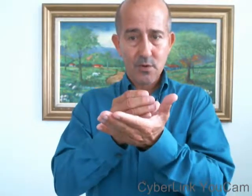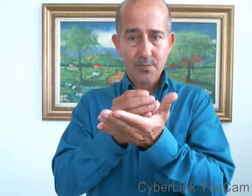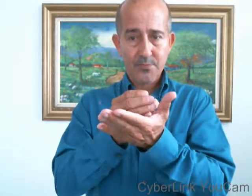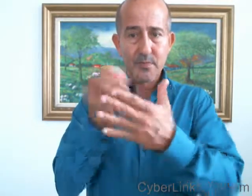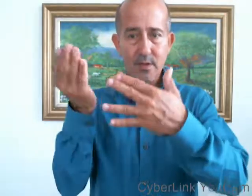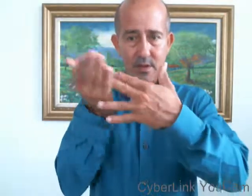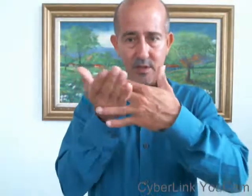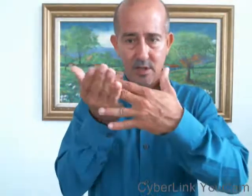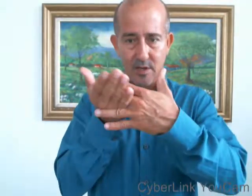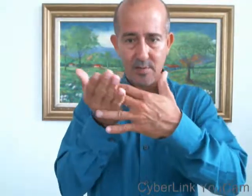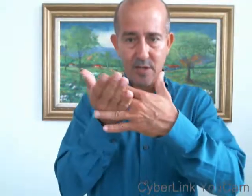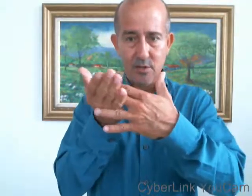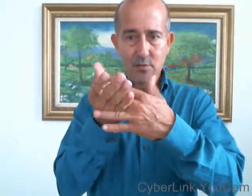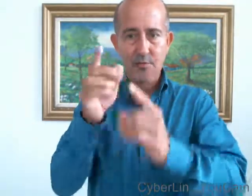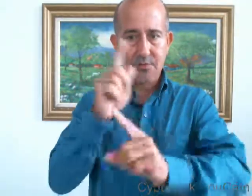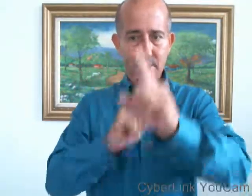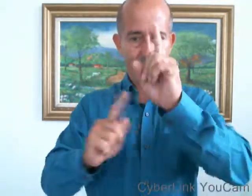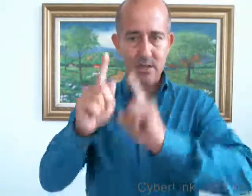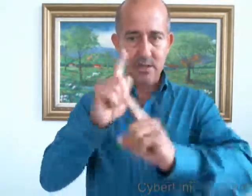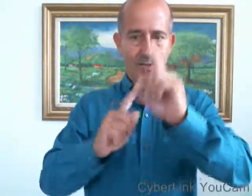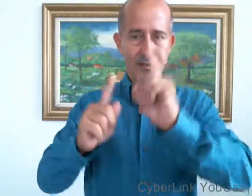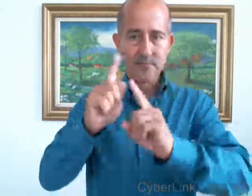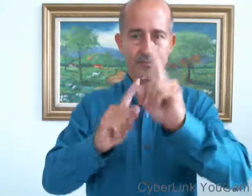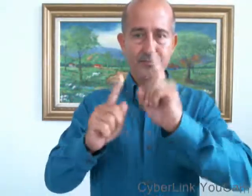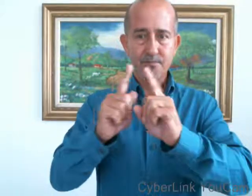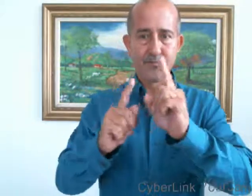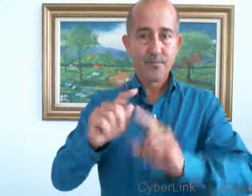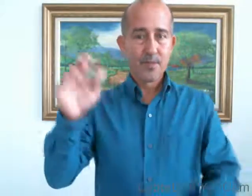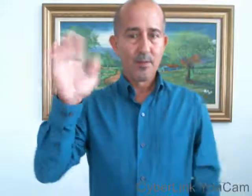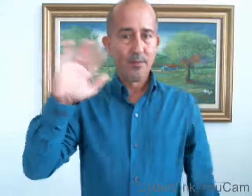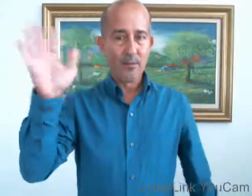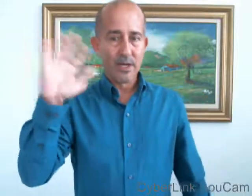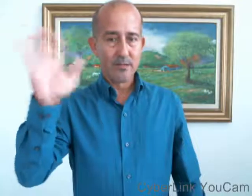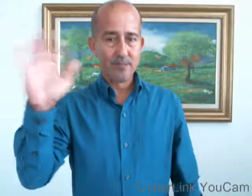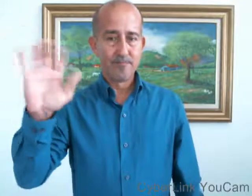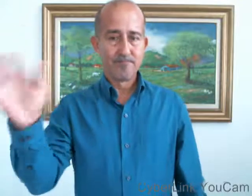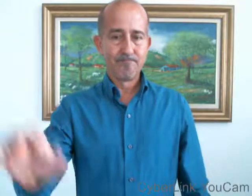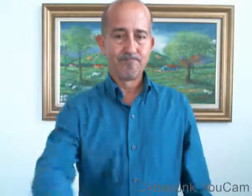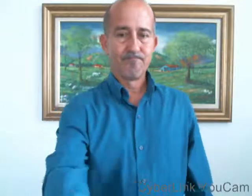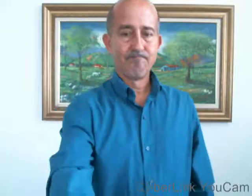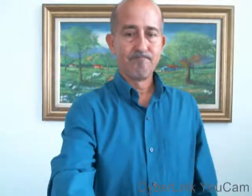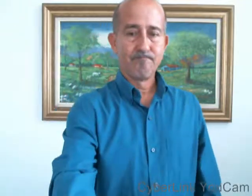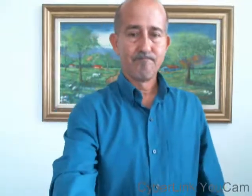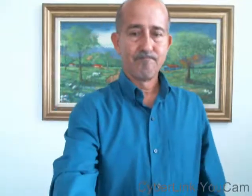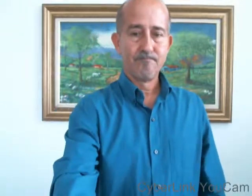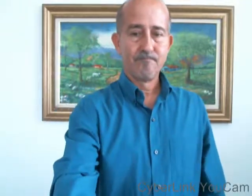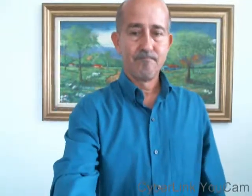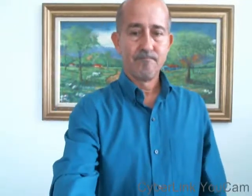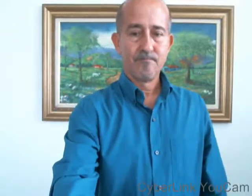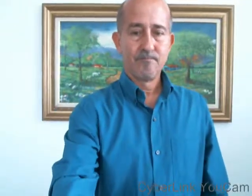intermedio de señas. Bye, bye. Bye. Bye. Bye. Bye. Bye. Gracias.